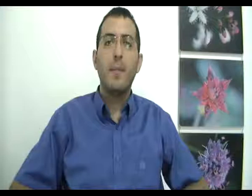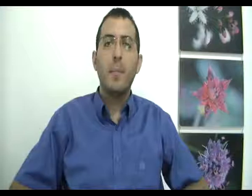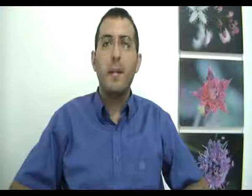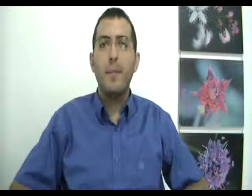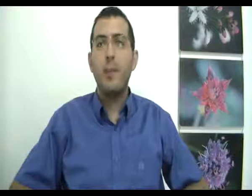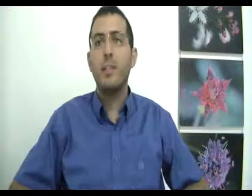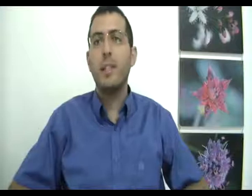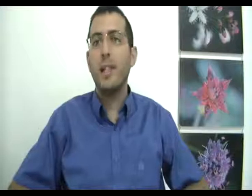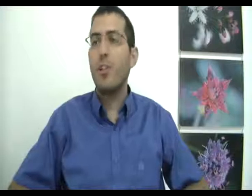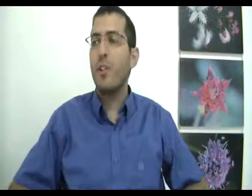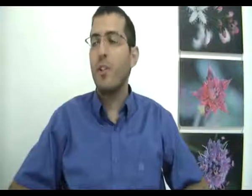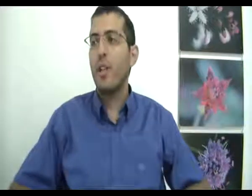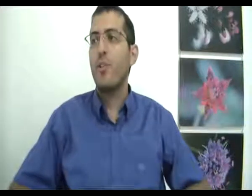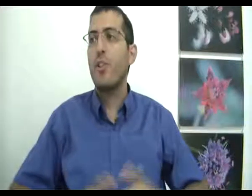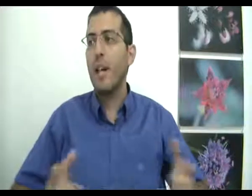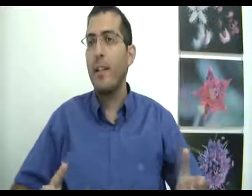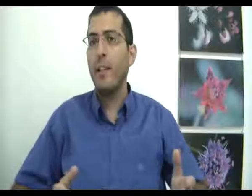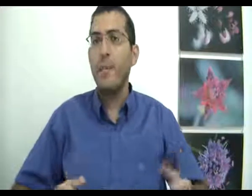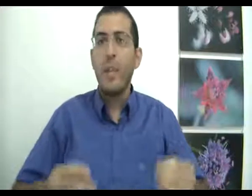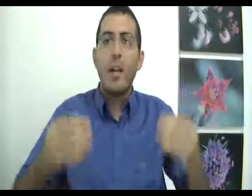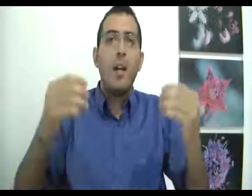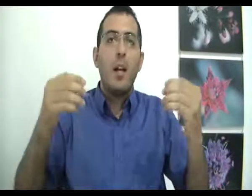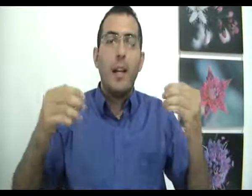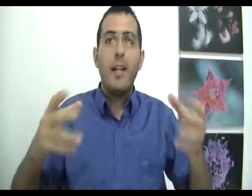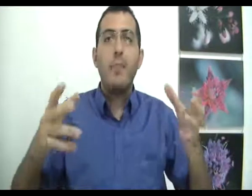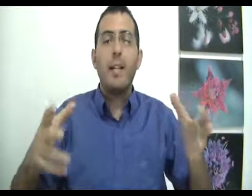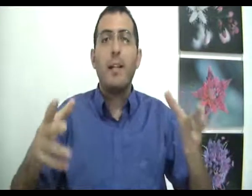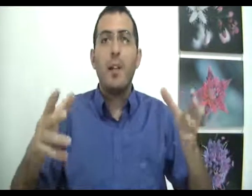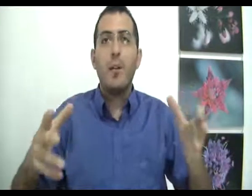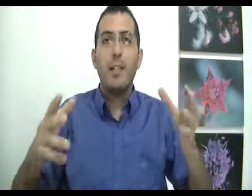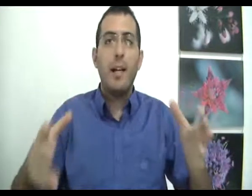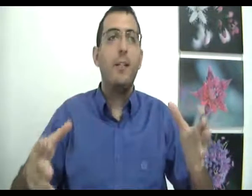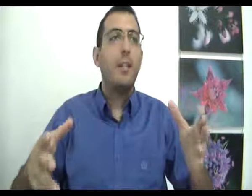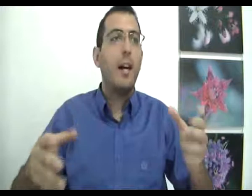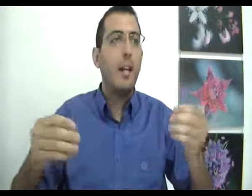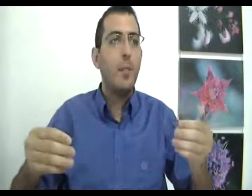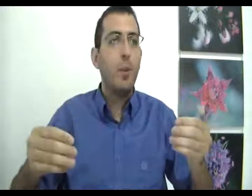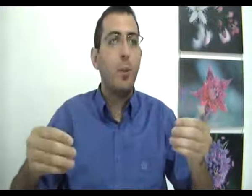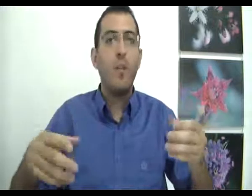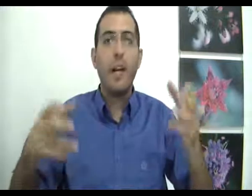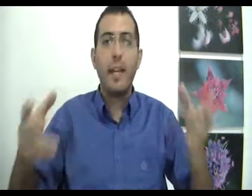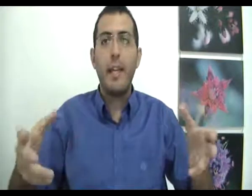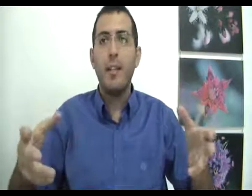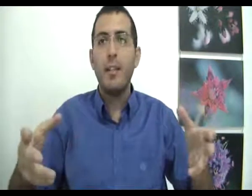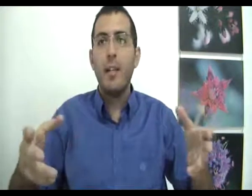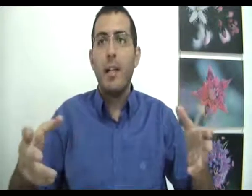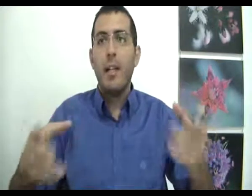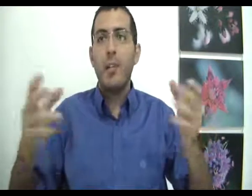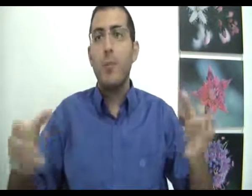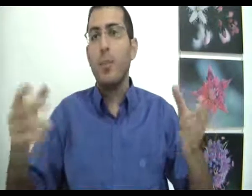פעם אני רוצה להשיב לשאלה שאני שאלתי איך בן אדם יכול לדעת האם הוא כבר הגיע לשלמות